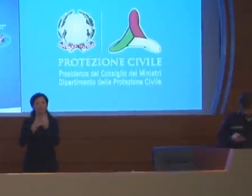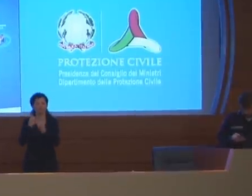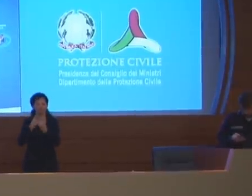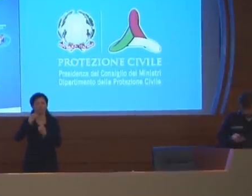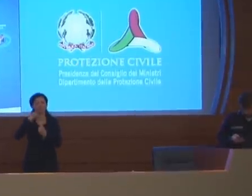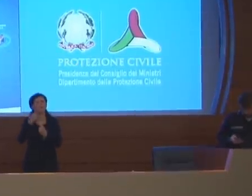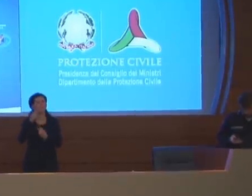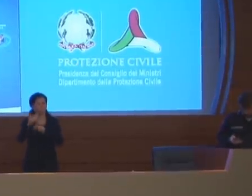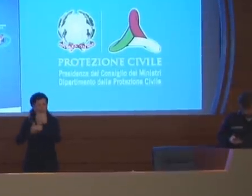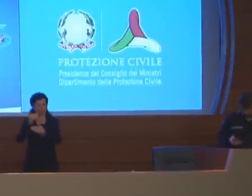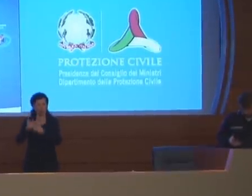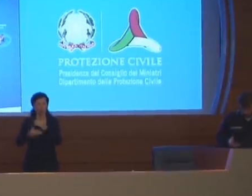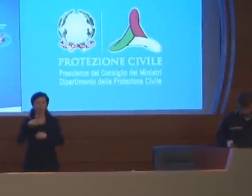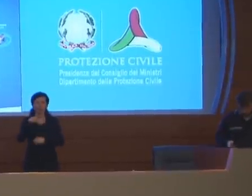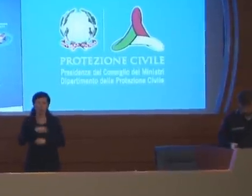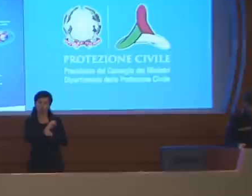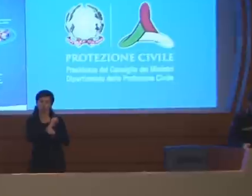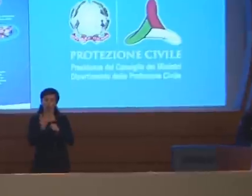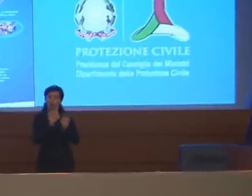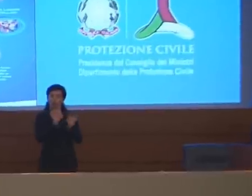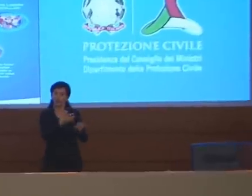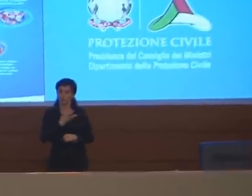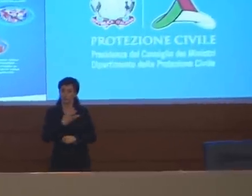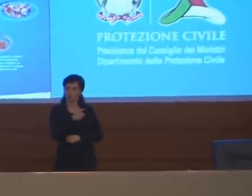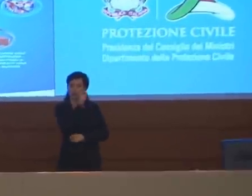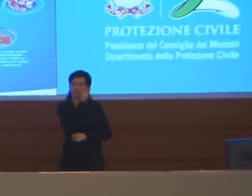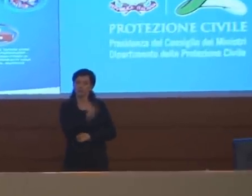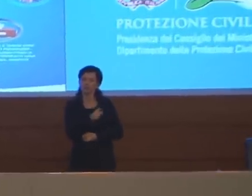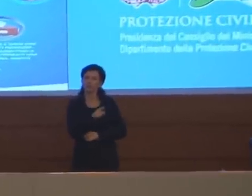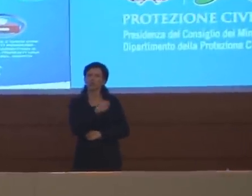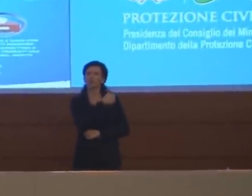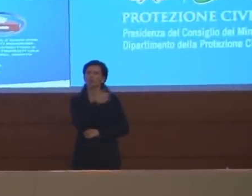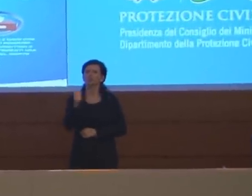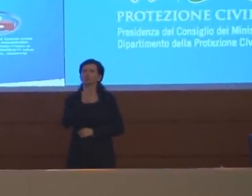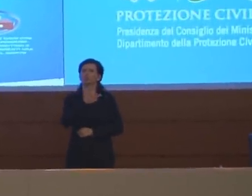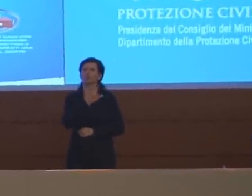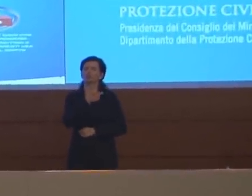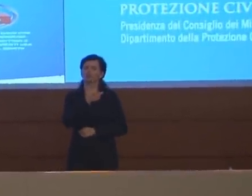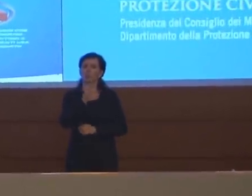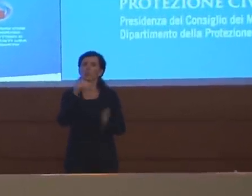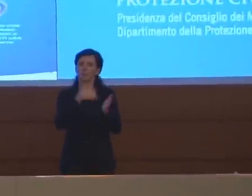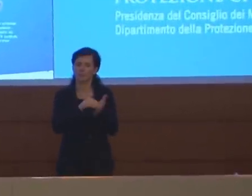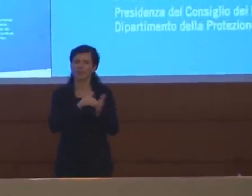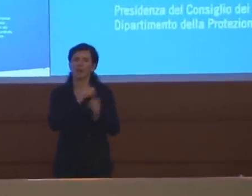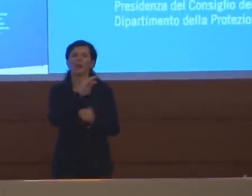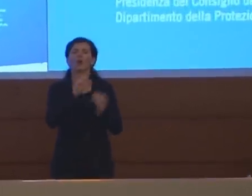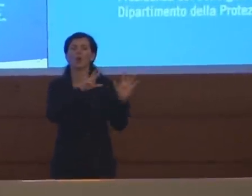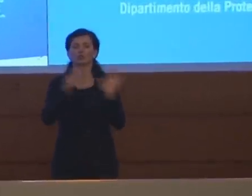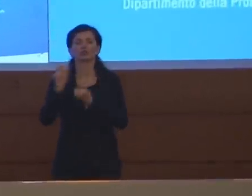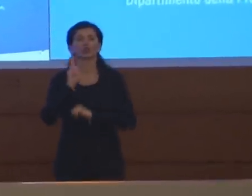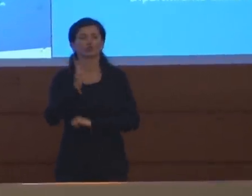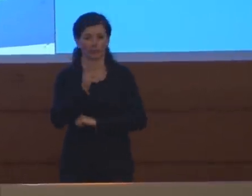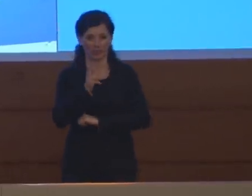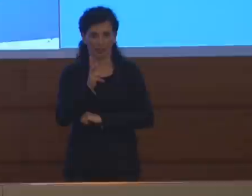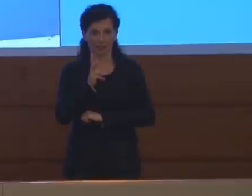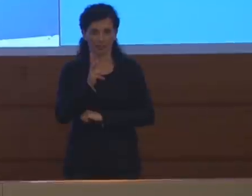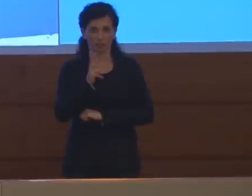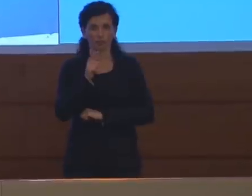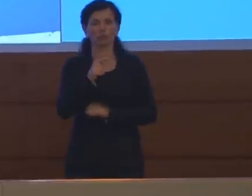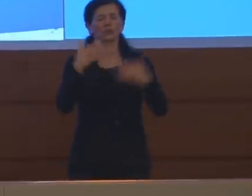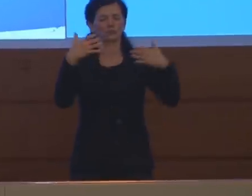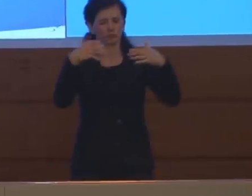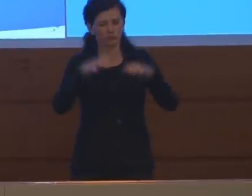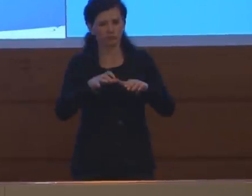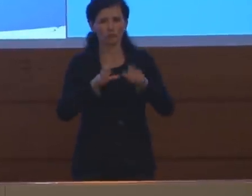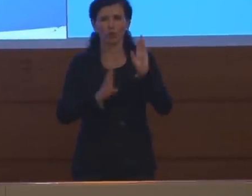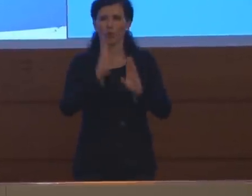oggi infatti il totale delle persone attualmente positive è di 105.813 con un calo rispetto